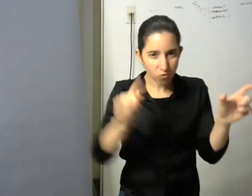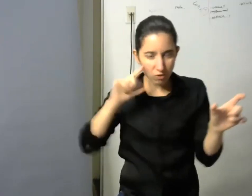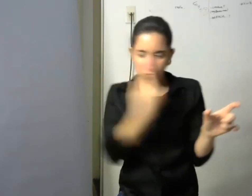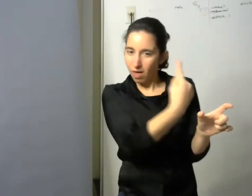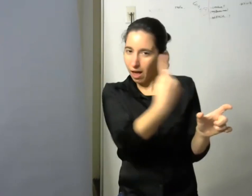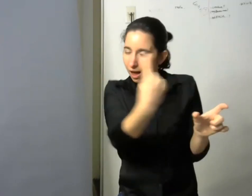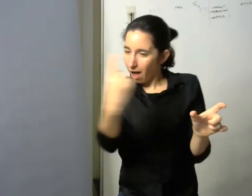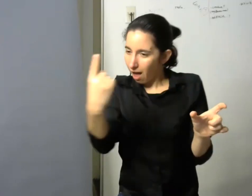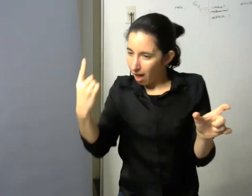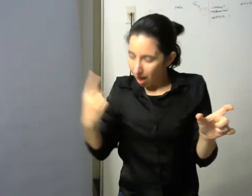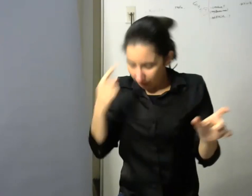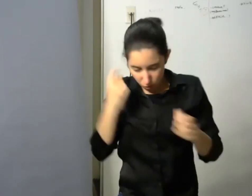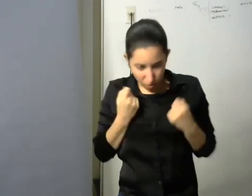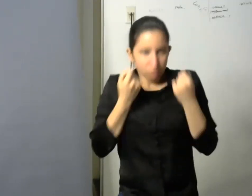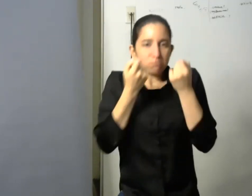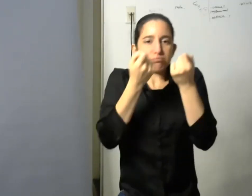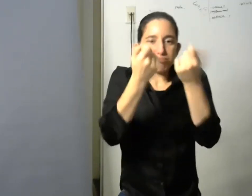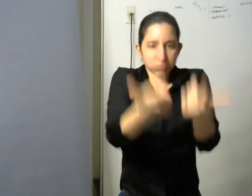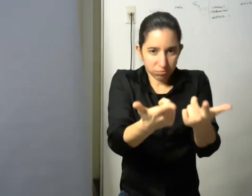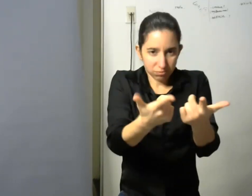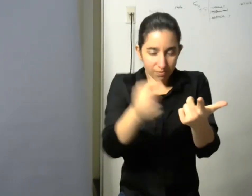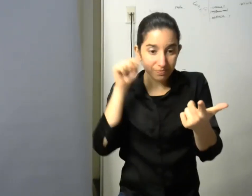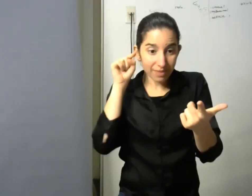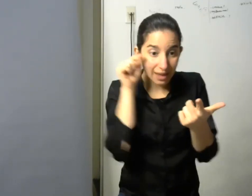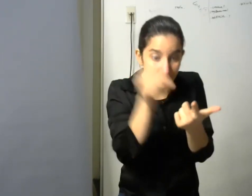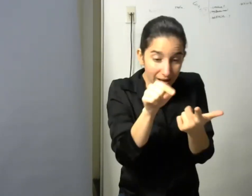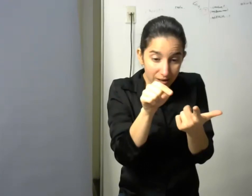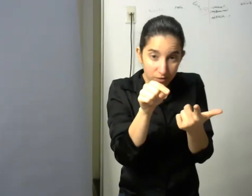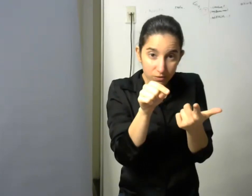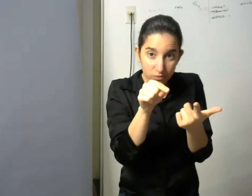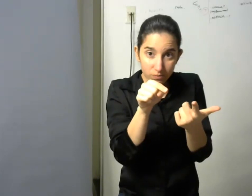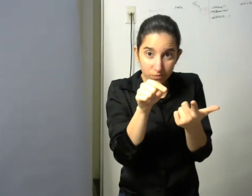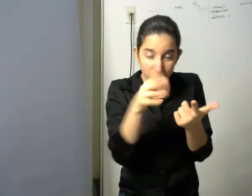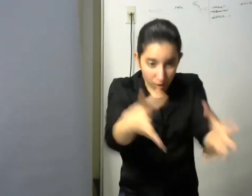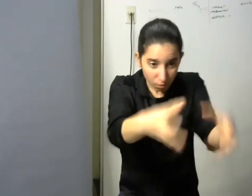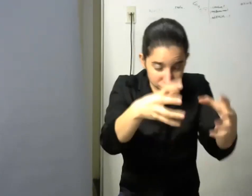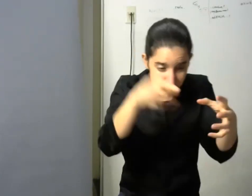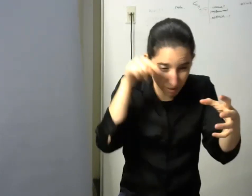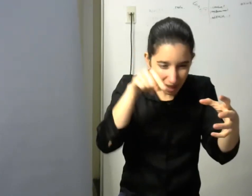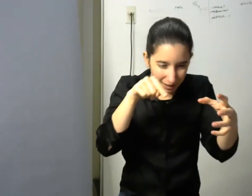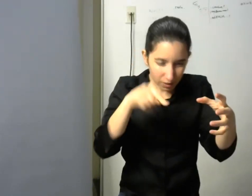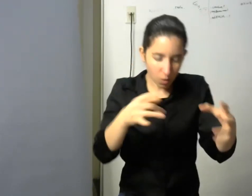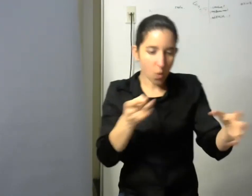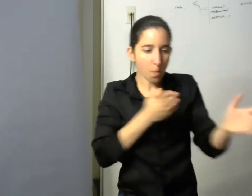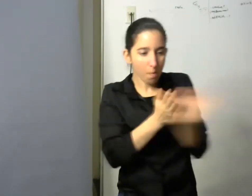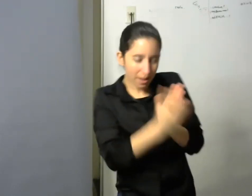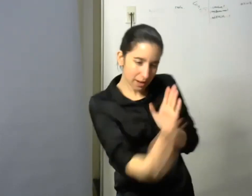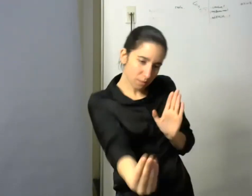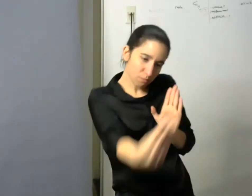y es eso lo que necesitamos hacer en plan de estudios para poder construir el mundo poder